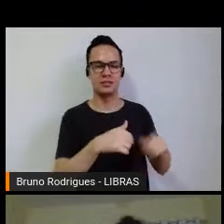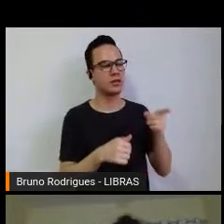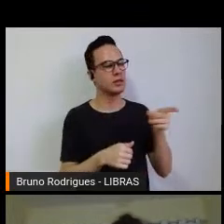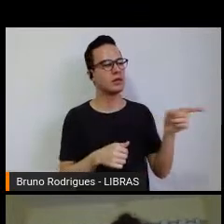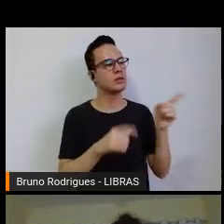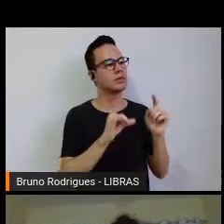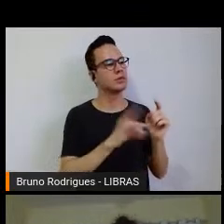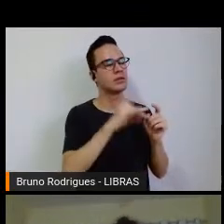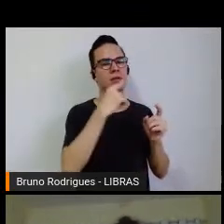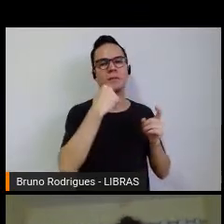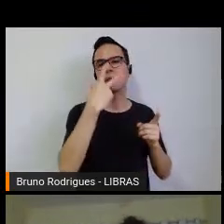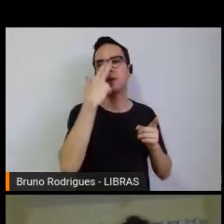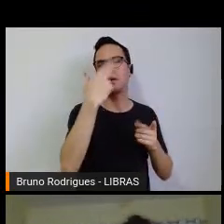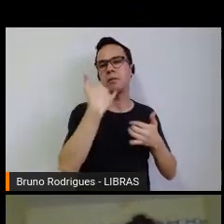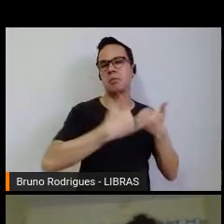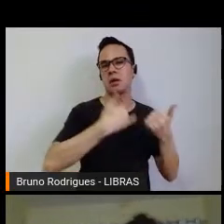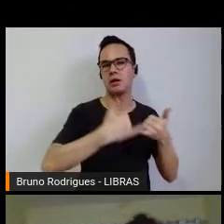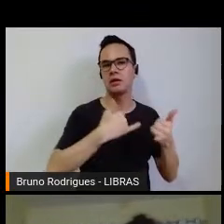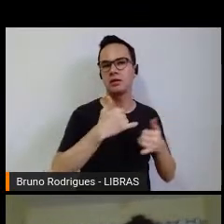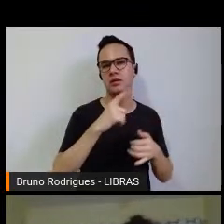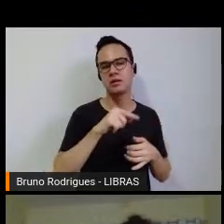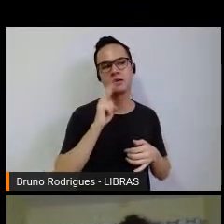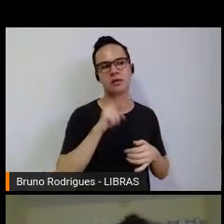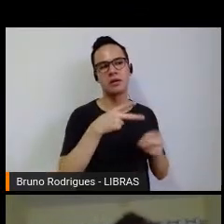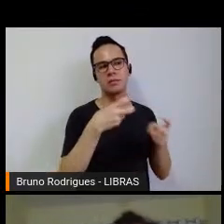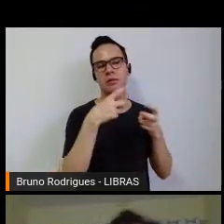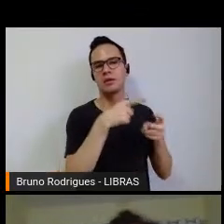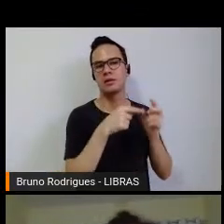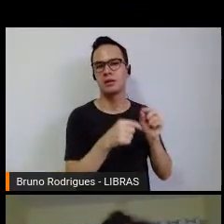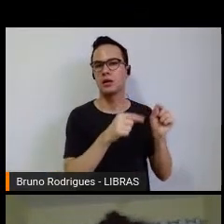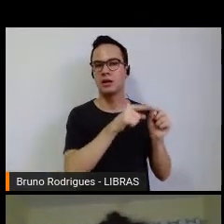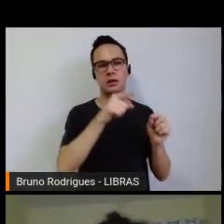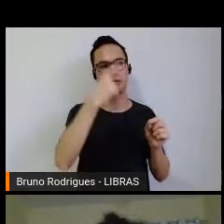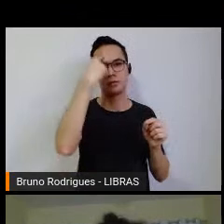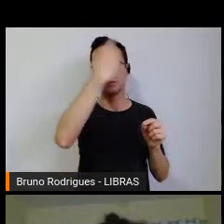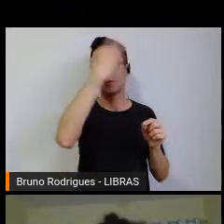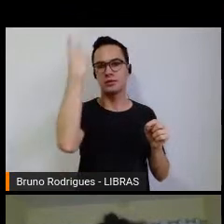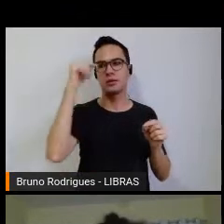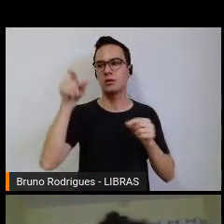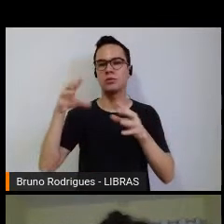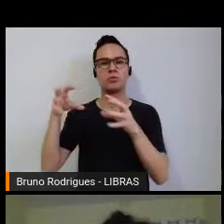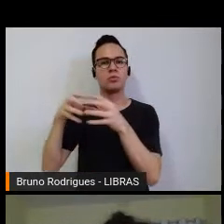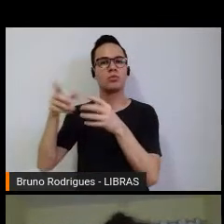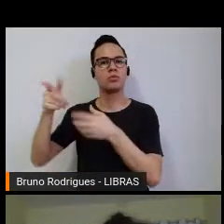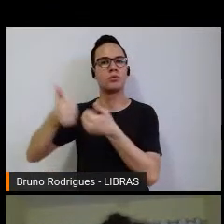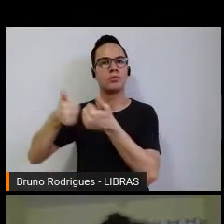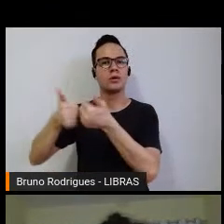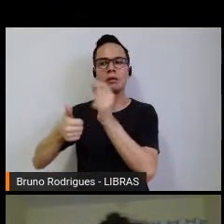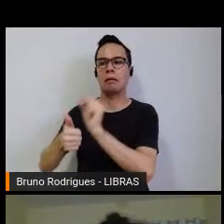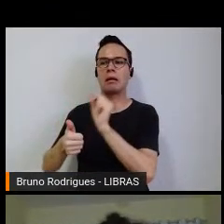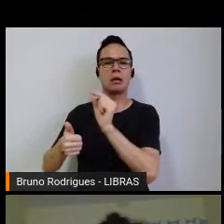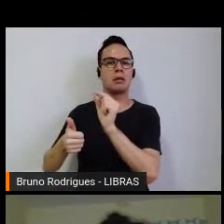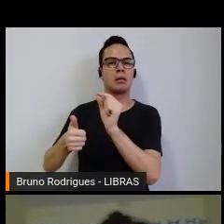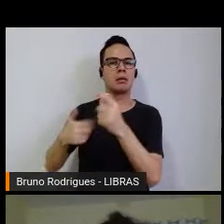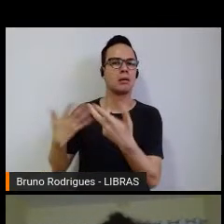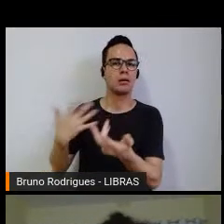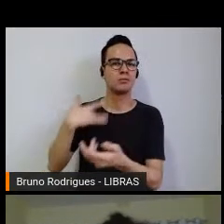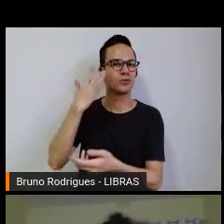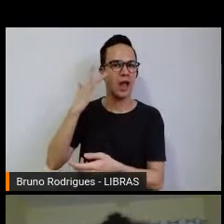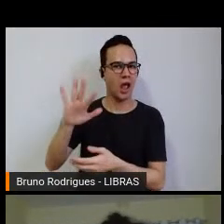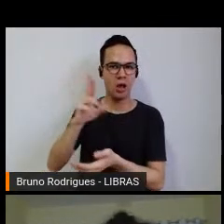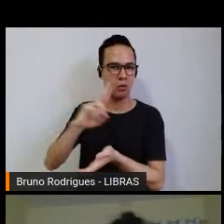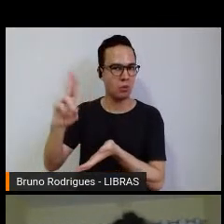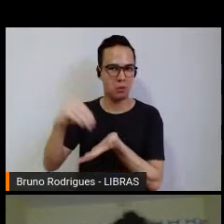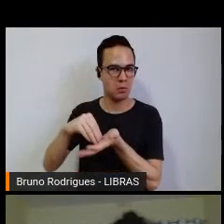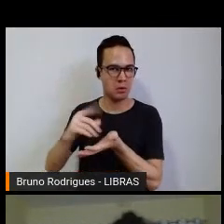passou de uma grande brincadeira e o interessante foi observar que ninguém lembrava nem o nome do time, eles não tinham um registro desse momento,